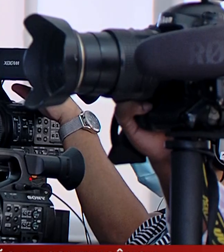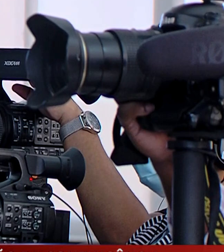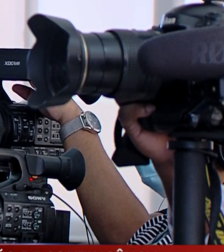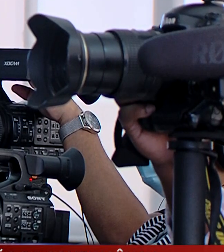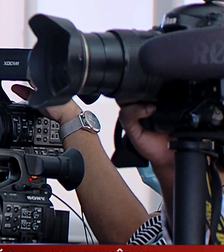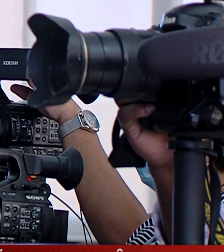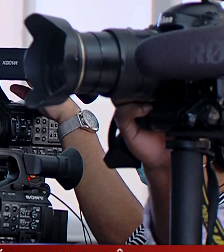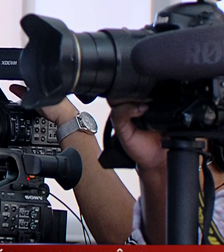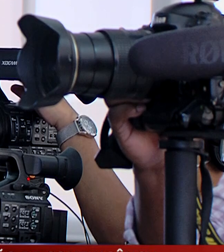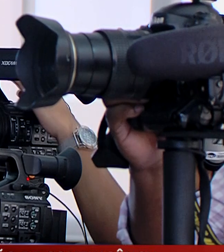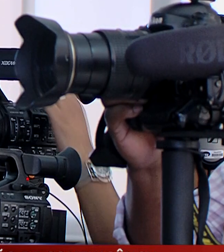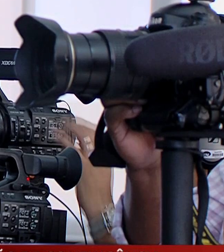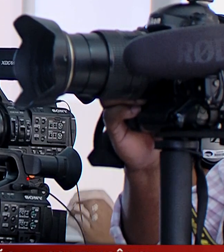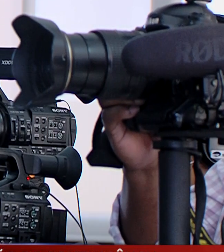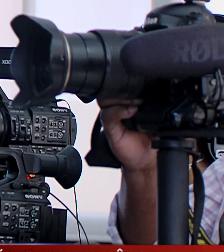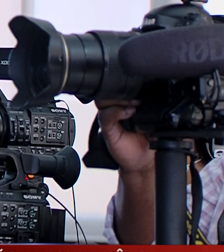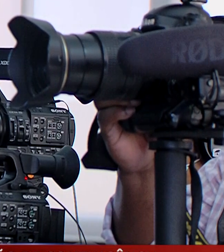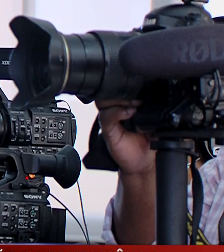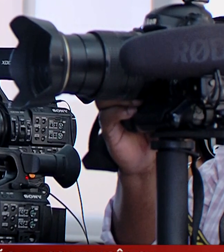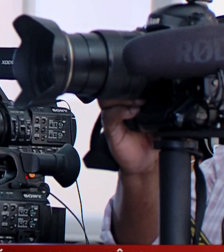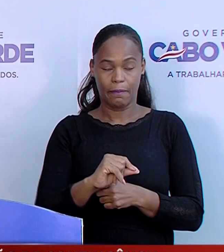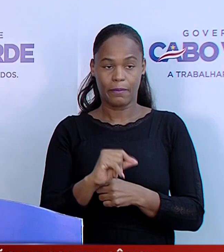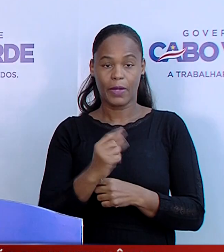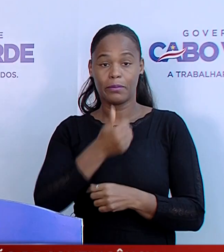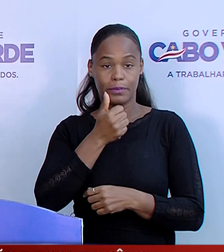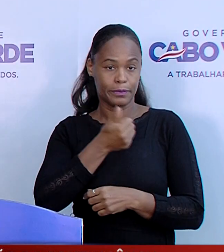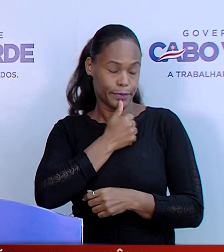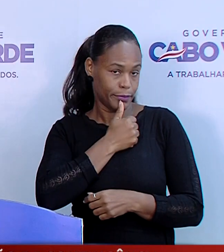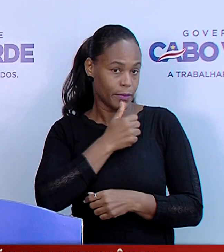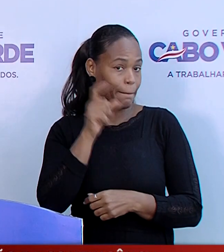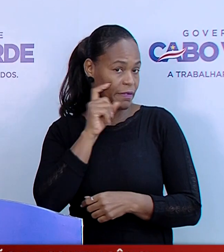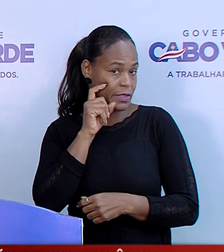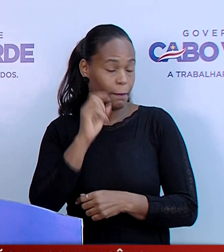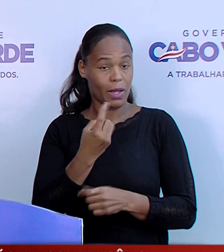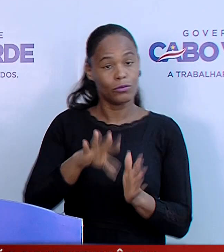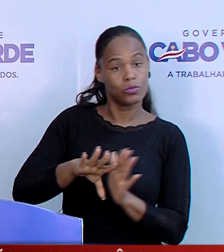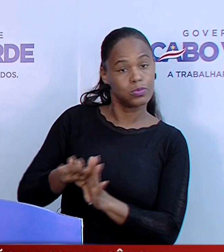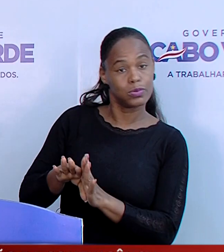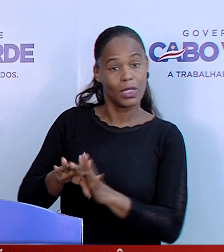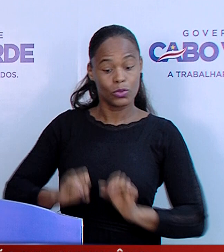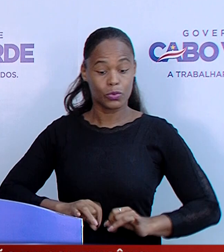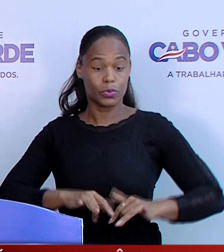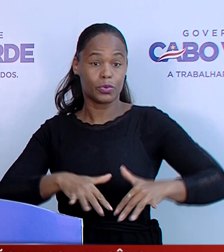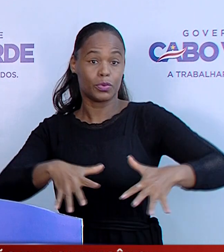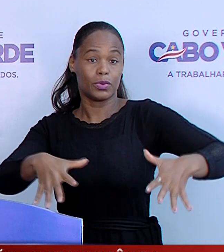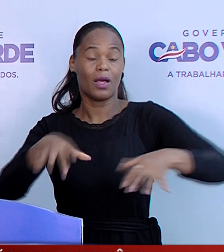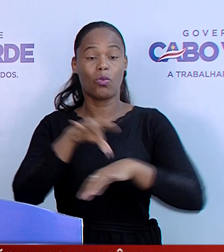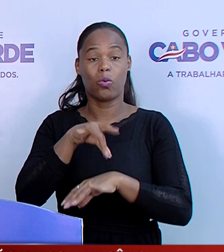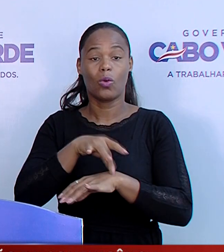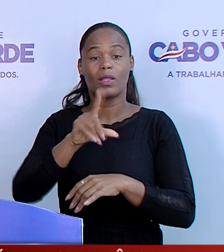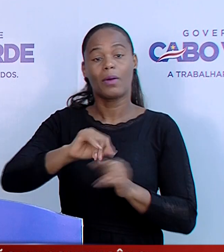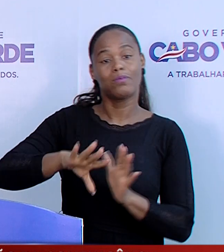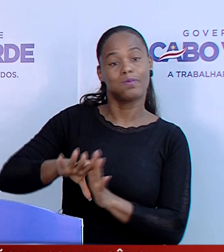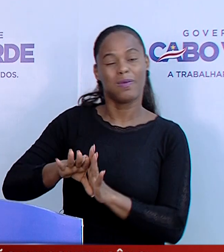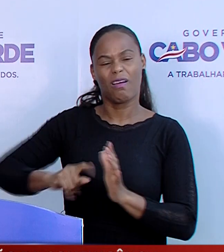imposta pela situação de agravamento do registro da taxa de incidência da Covid-19 e da prevenção para evitar